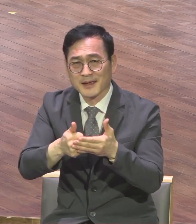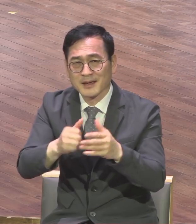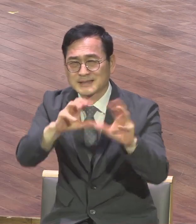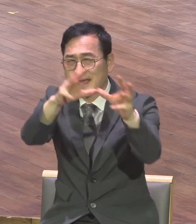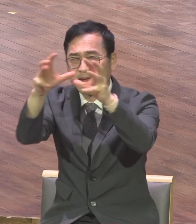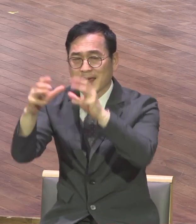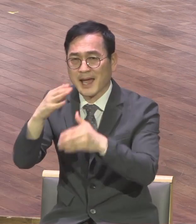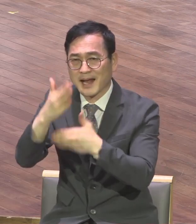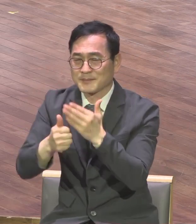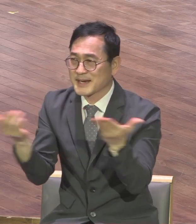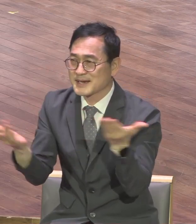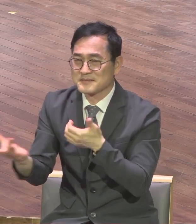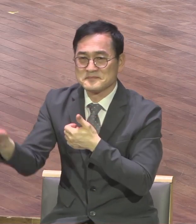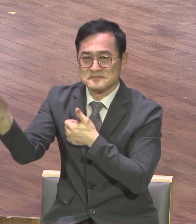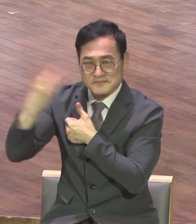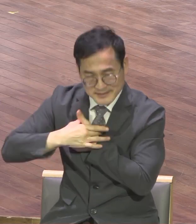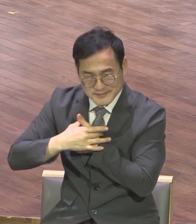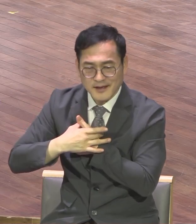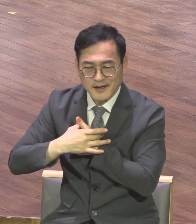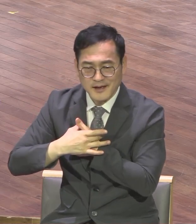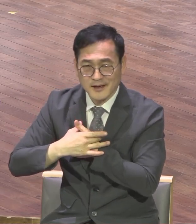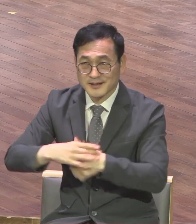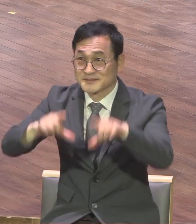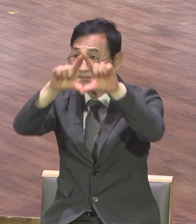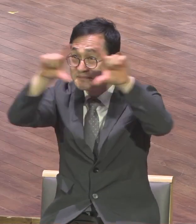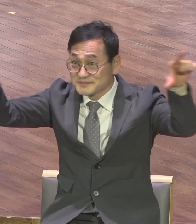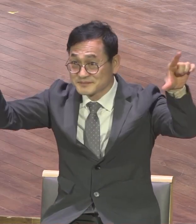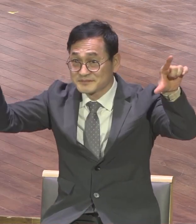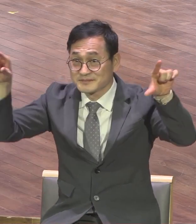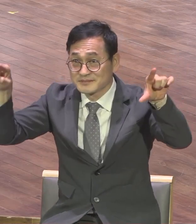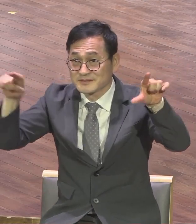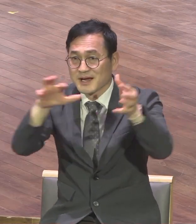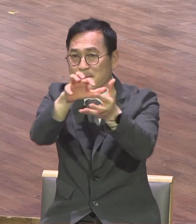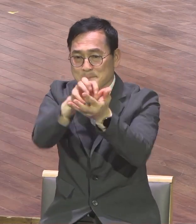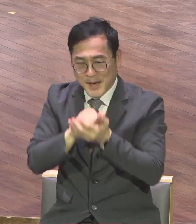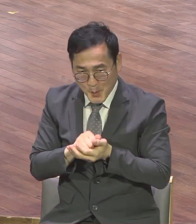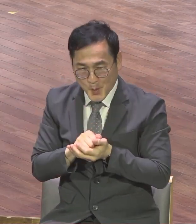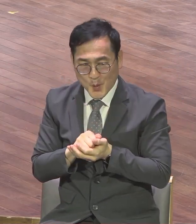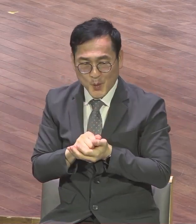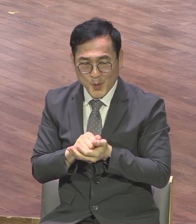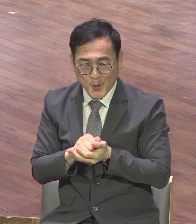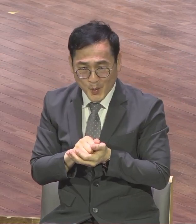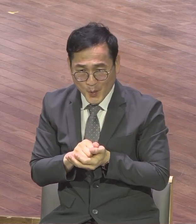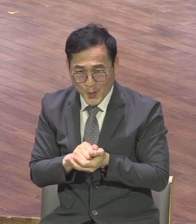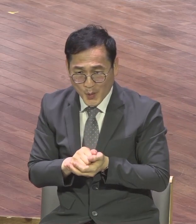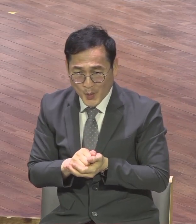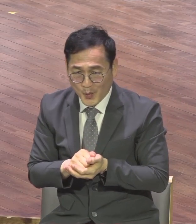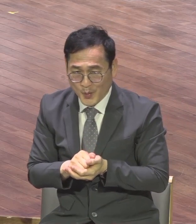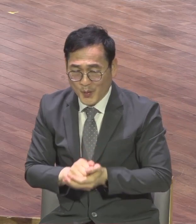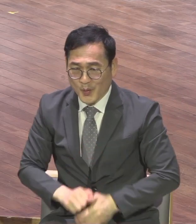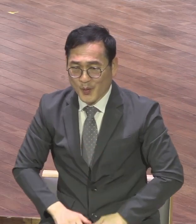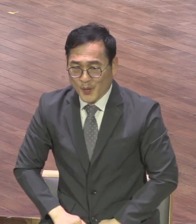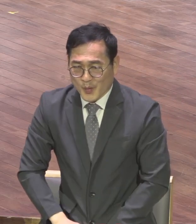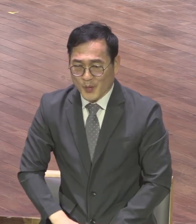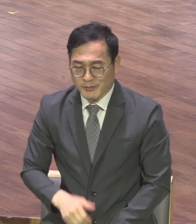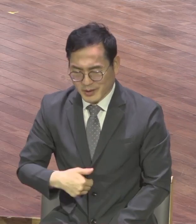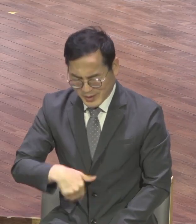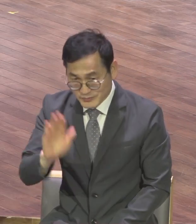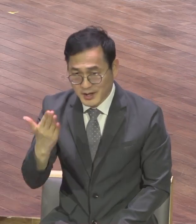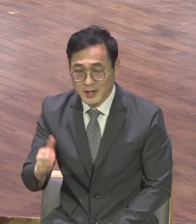이 원단 메시지 받자마자 올해 성취된 거 보세요 장로 237개 장로를